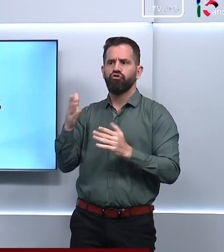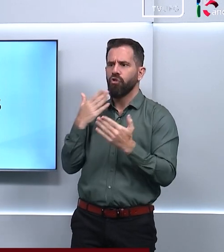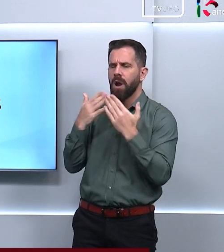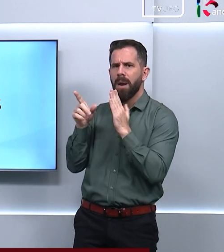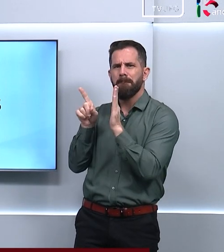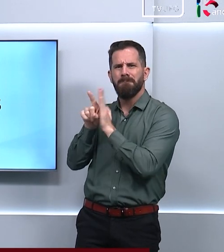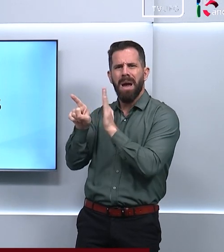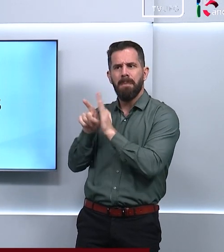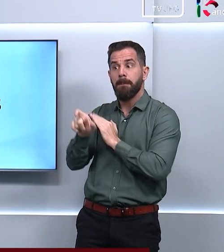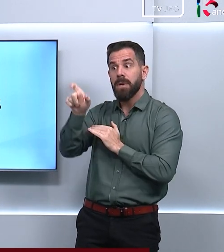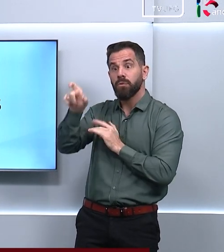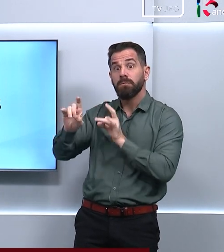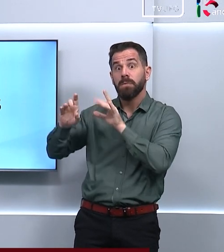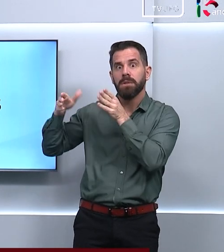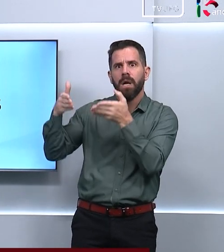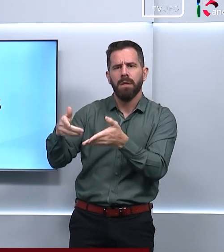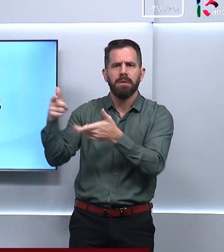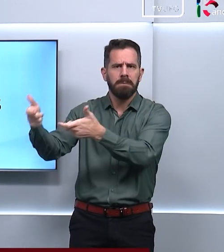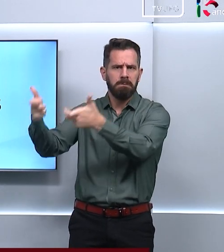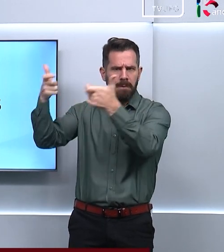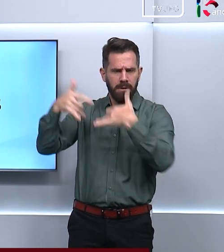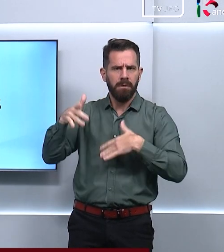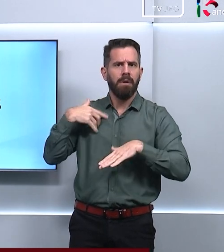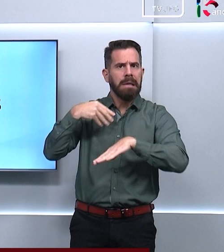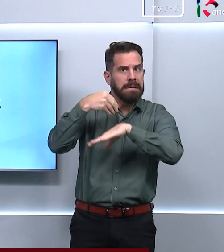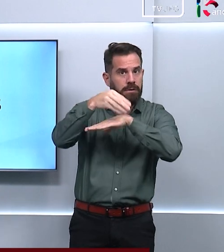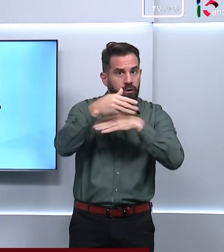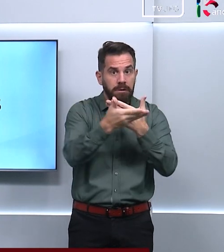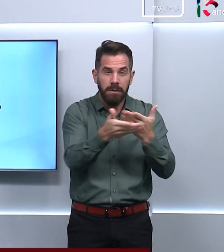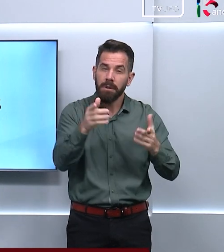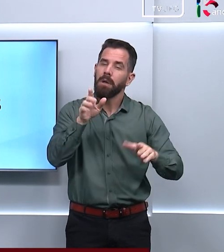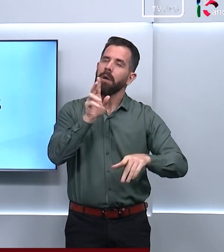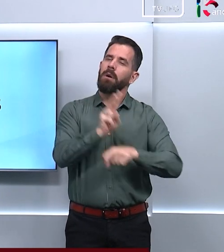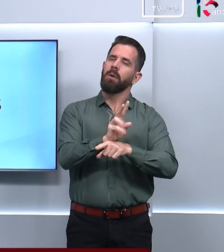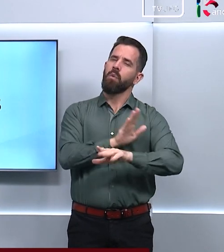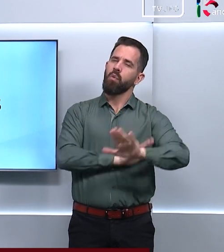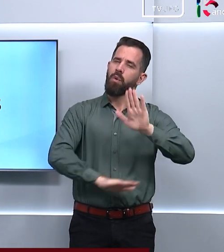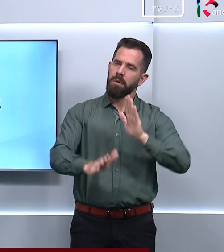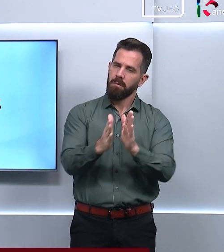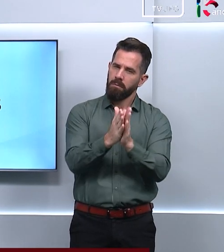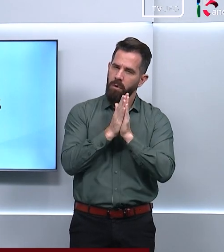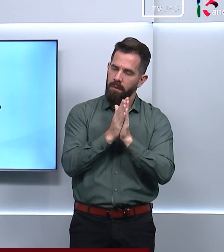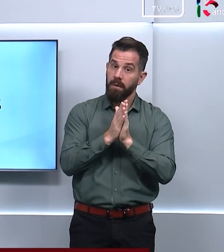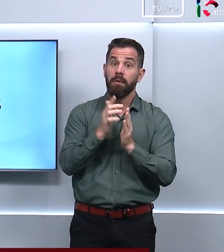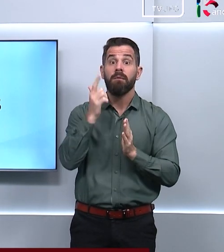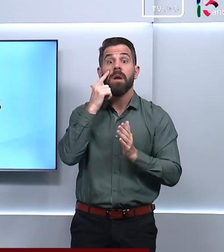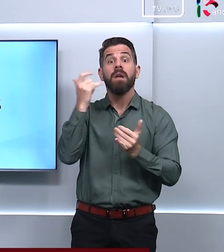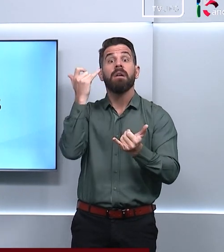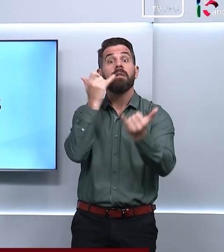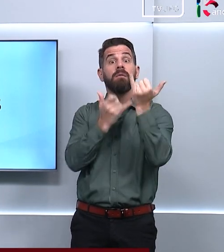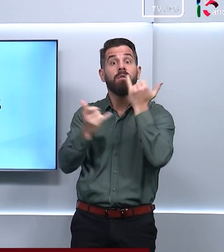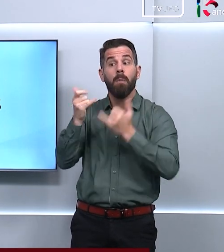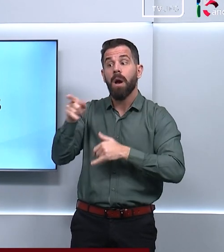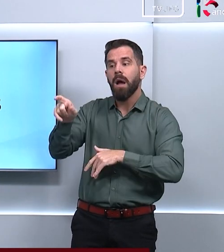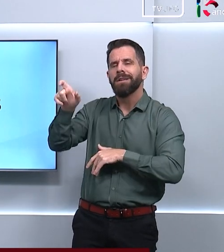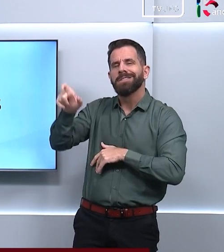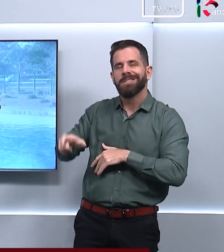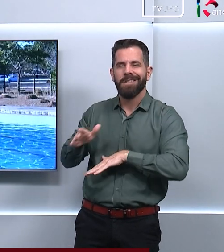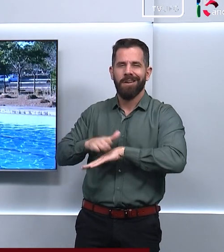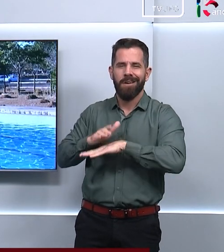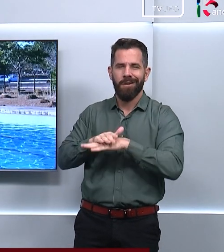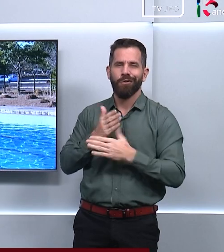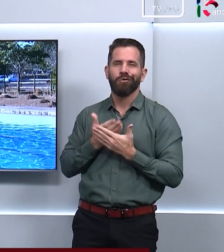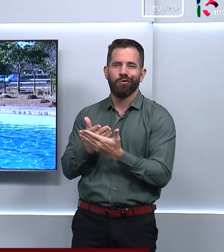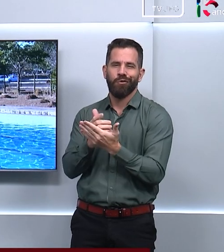para falar sobre isso ele inclusive deu algumas dicas de prevenção viu acompanhe mais informações agora com a estudante de